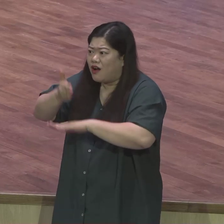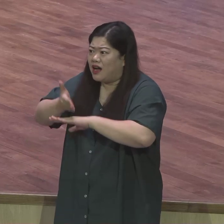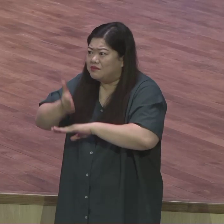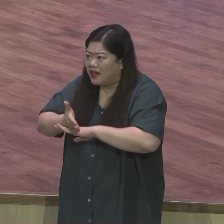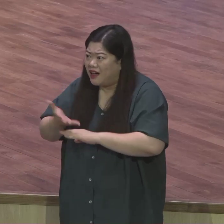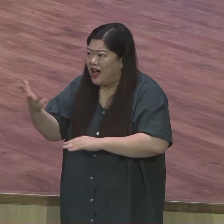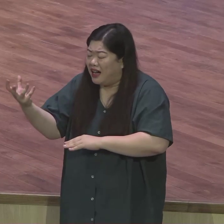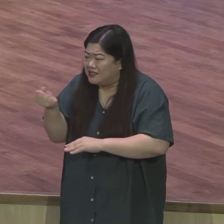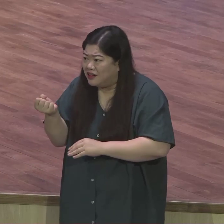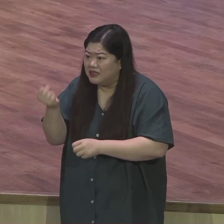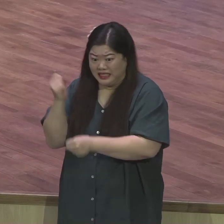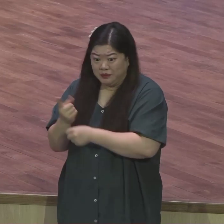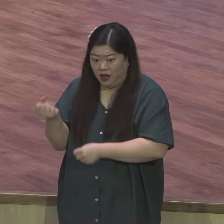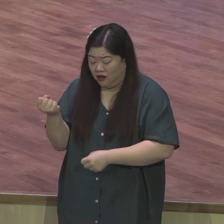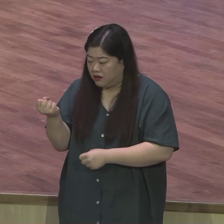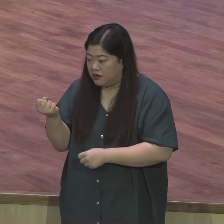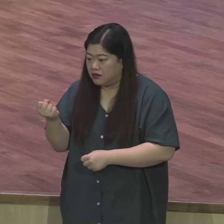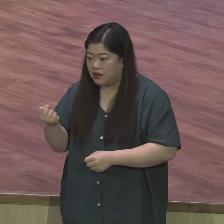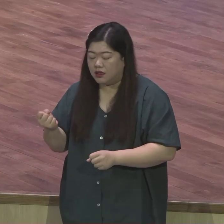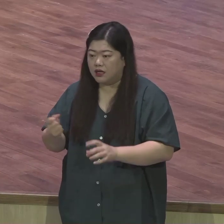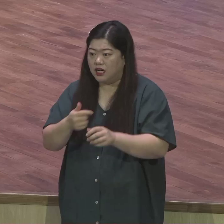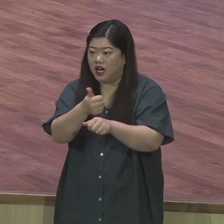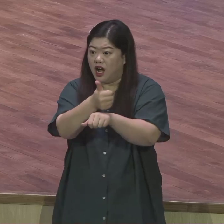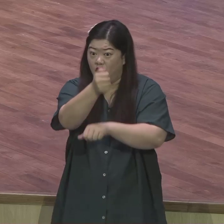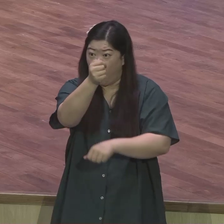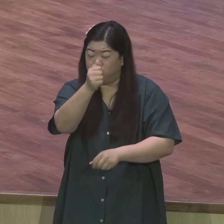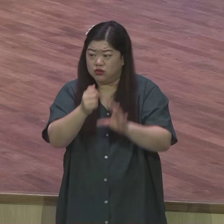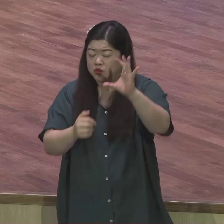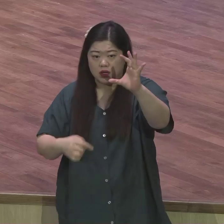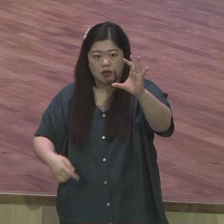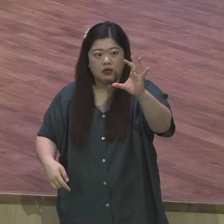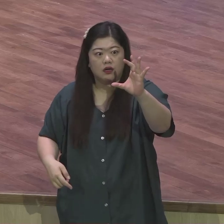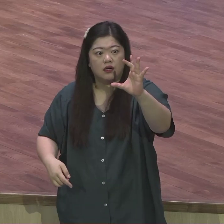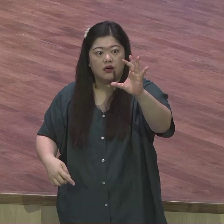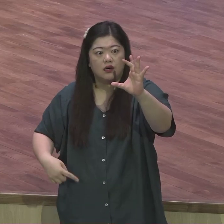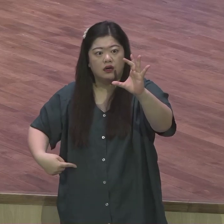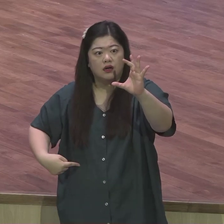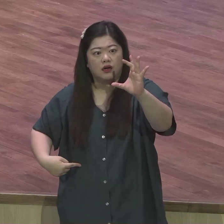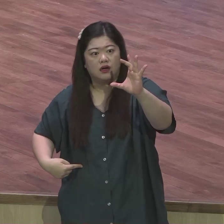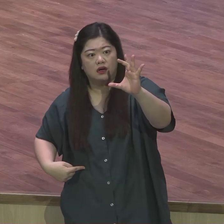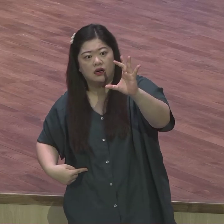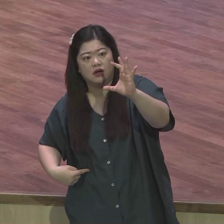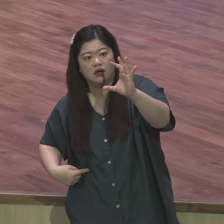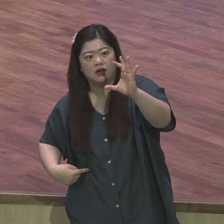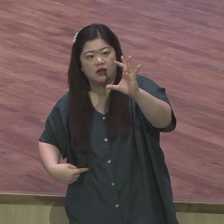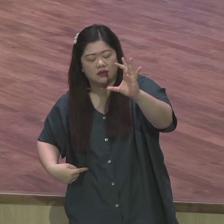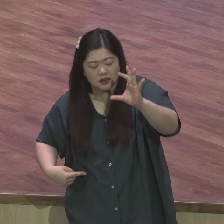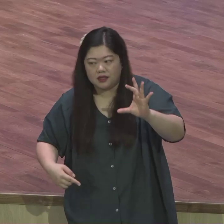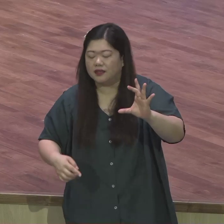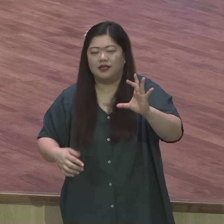할 수 나 피곤한 좀 쉬고 싶은데 저 한 영혼이 불쌍하지 않냐 할 수 없이 아저씨 이렇게 시작합니다